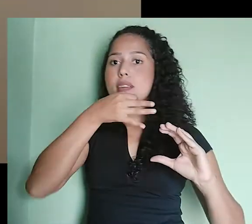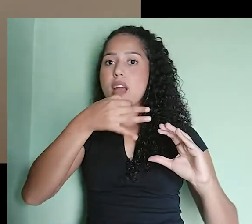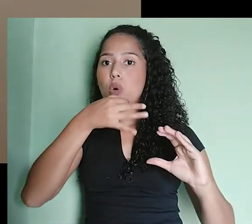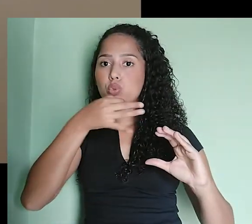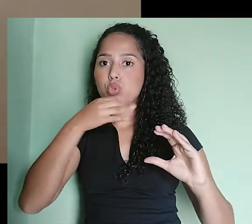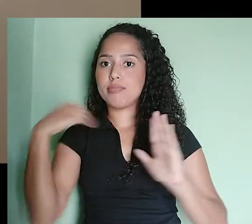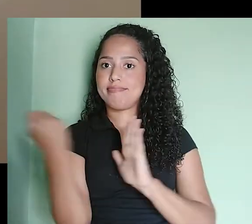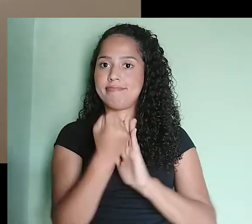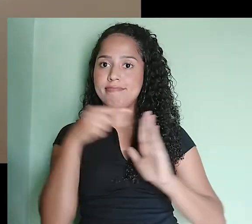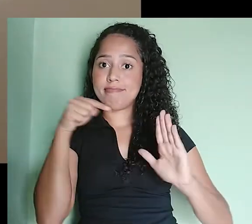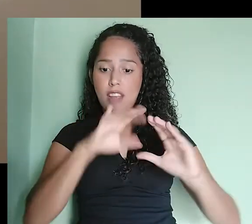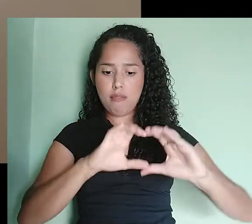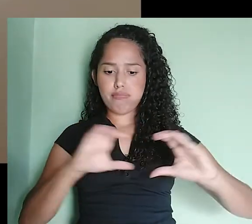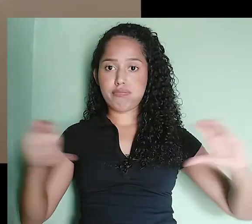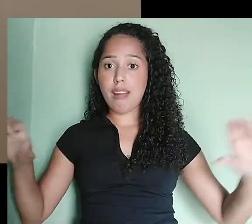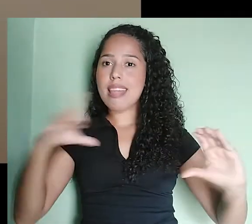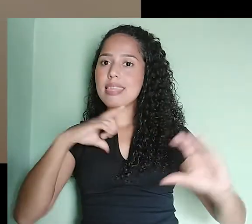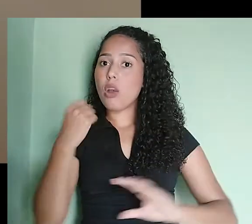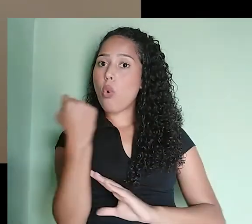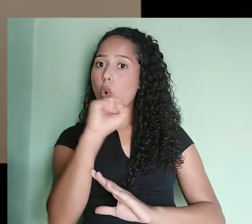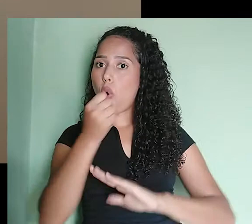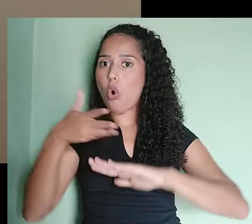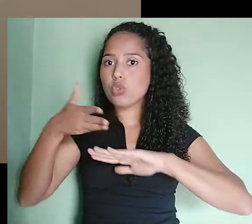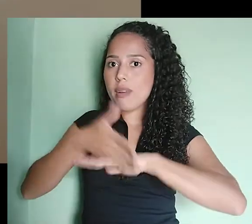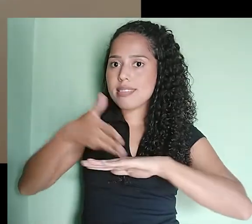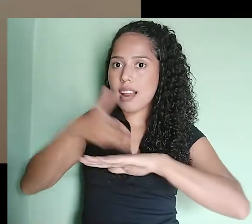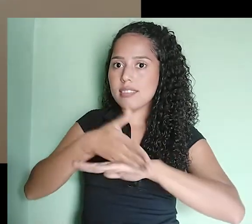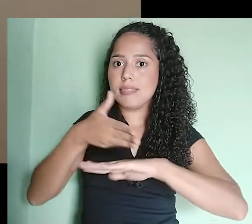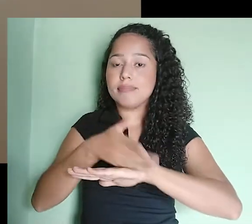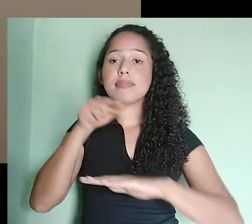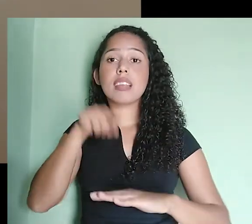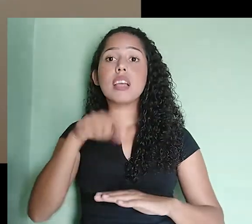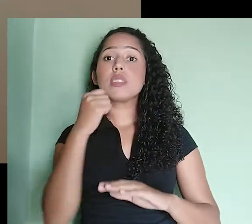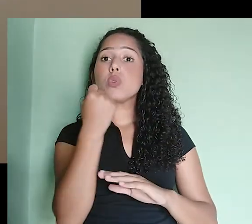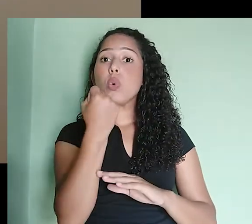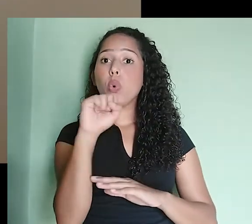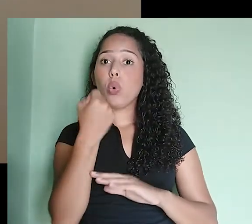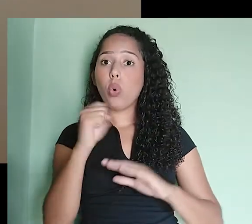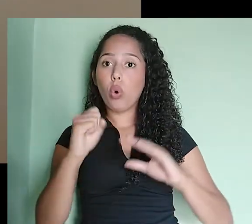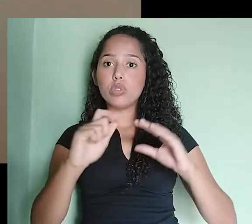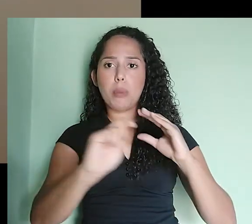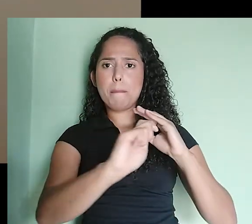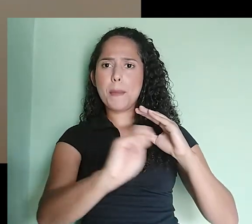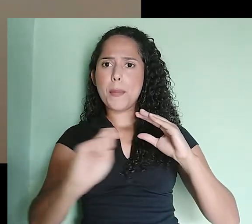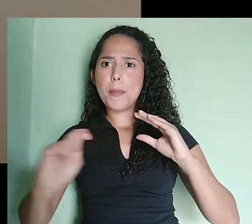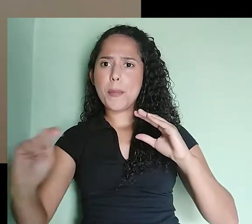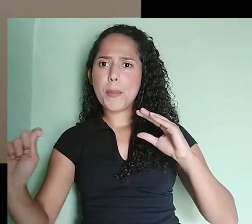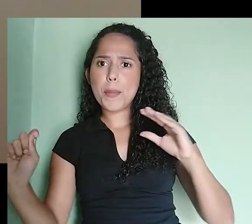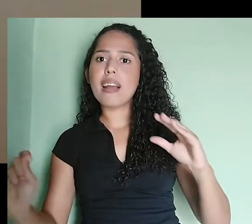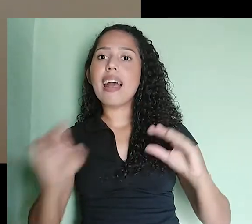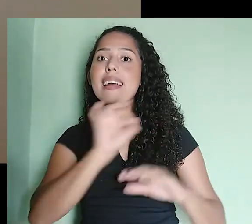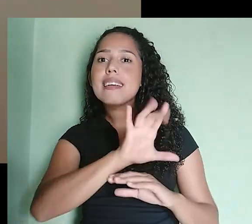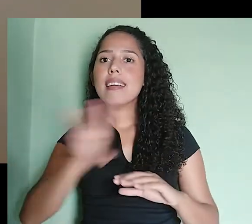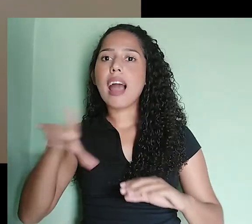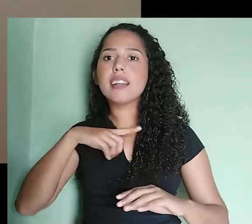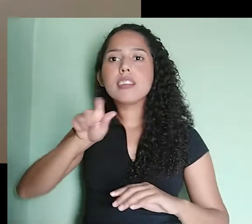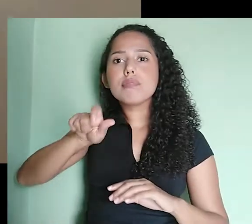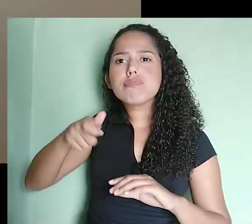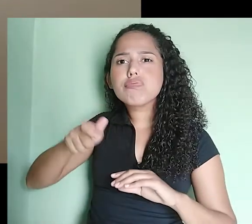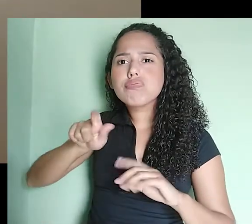e ela tem oito entradas. Para cada entrada eu tenho um botão para regular o sinal de entrada. Eu tenho